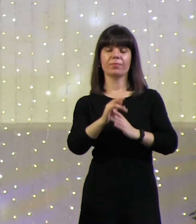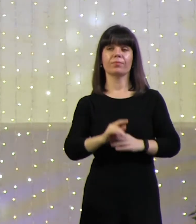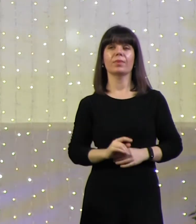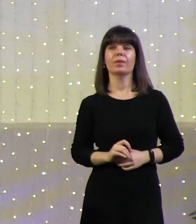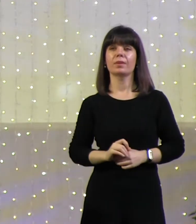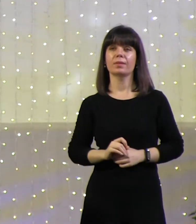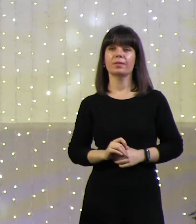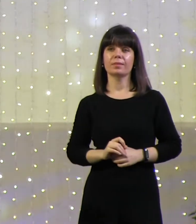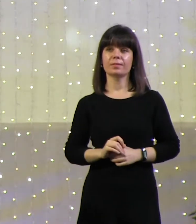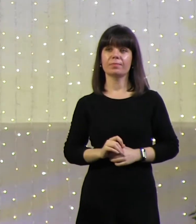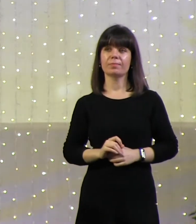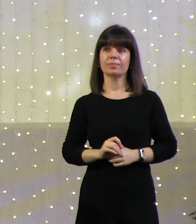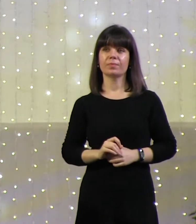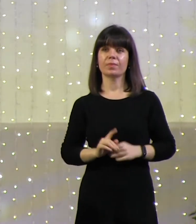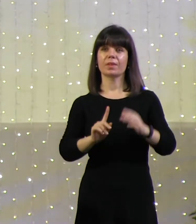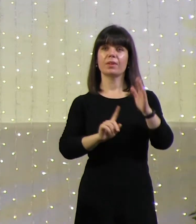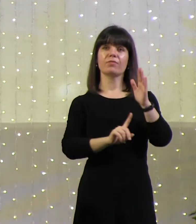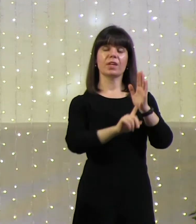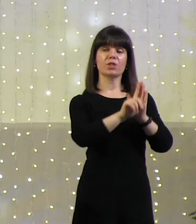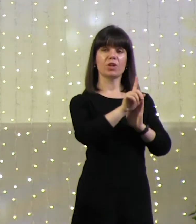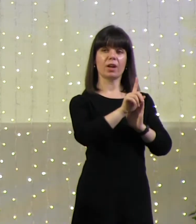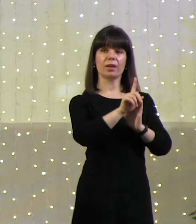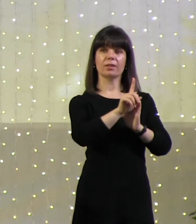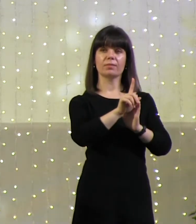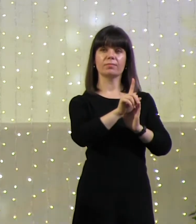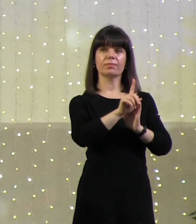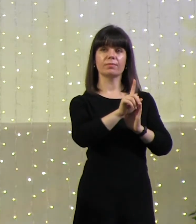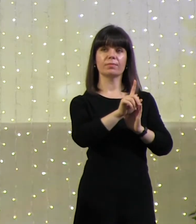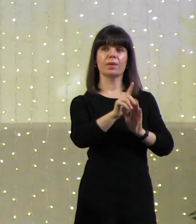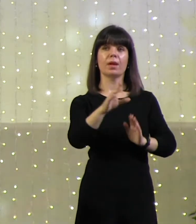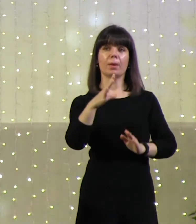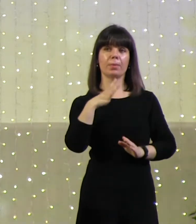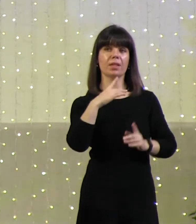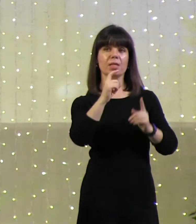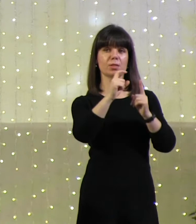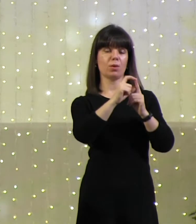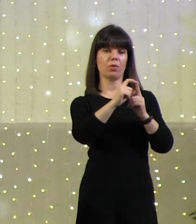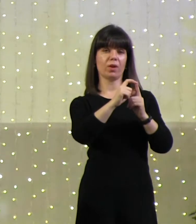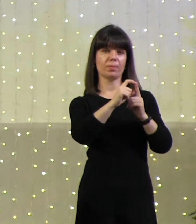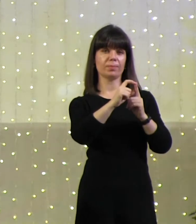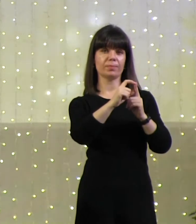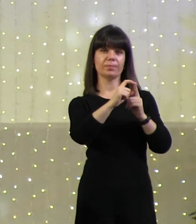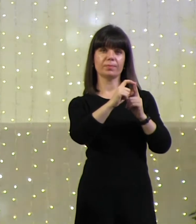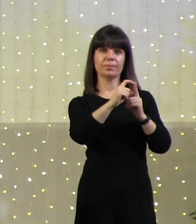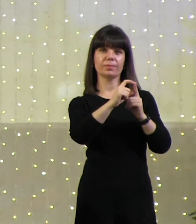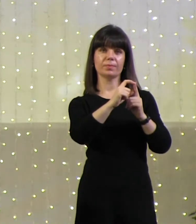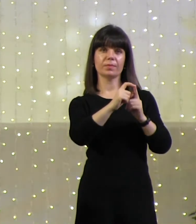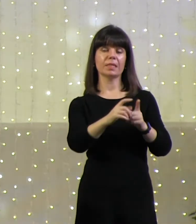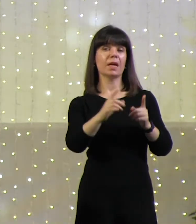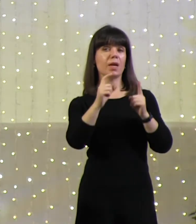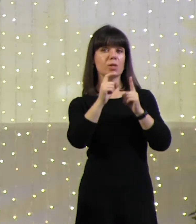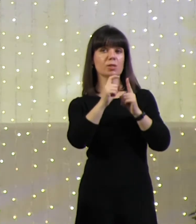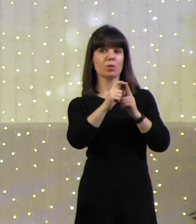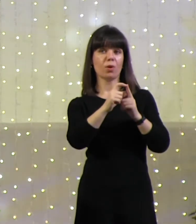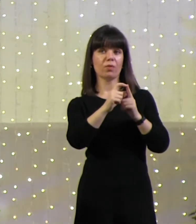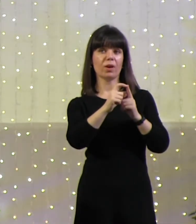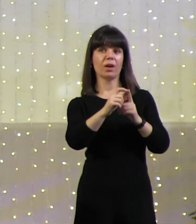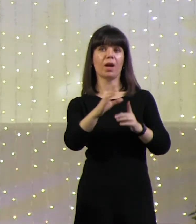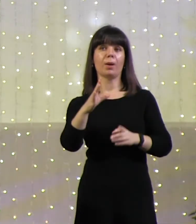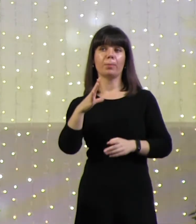В начале было Слово. И Слово